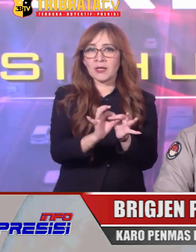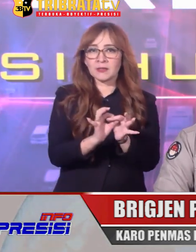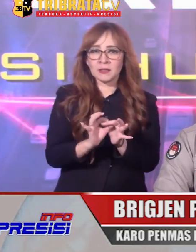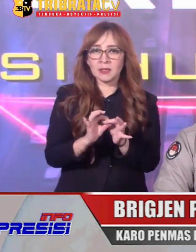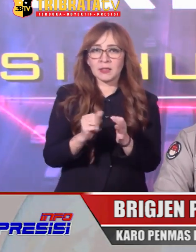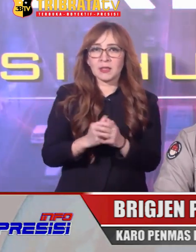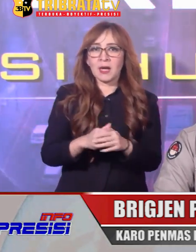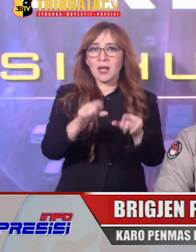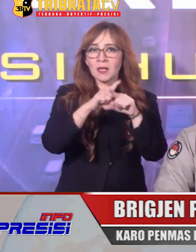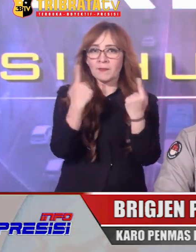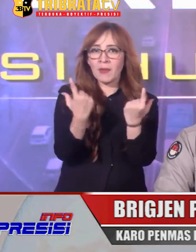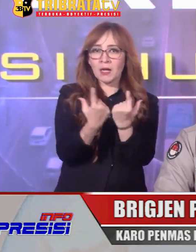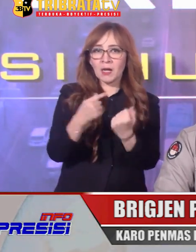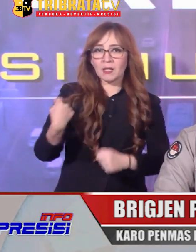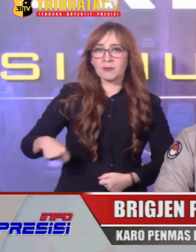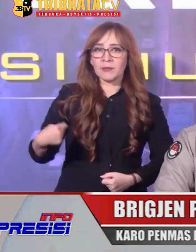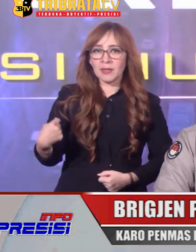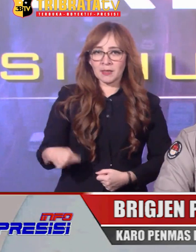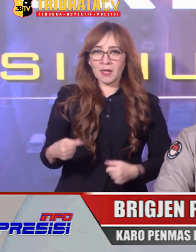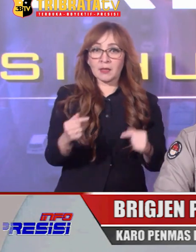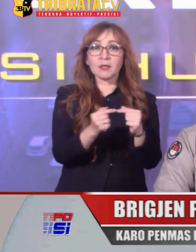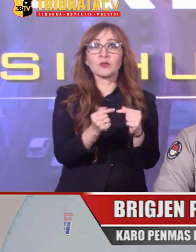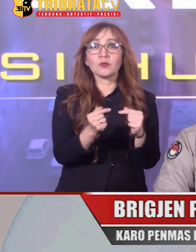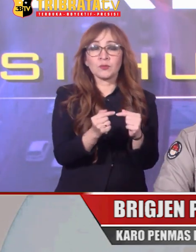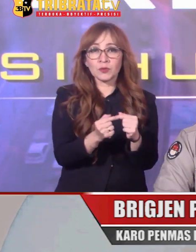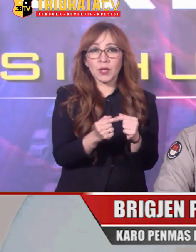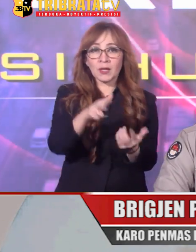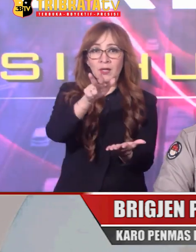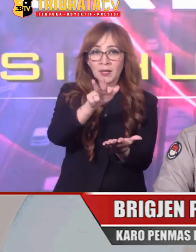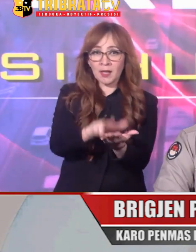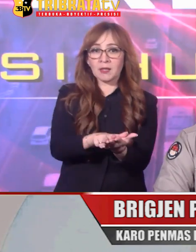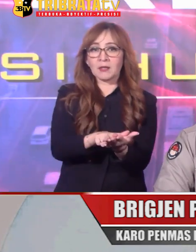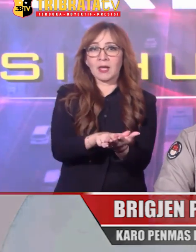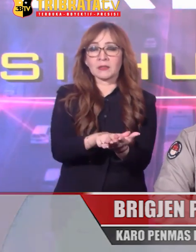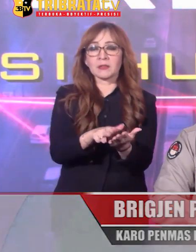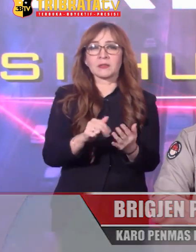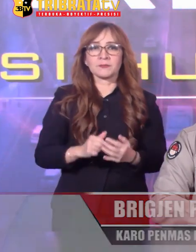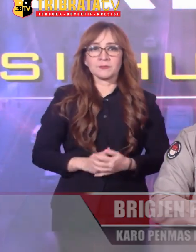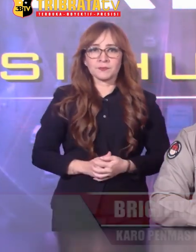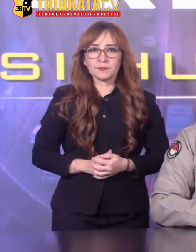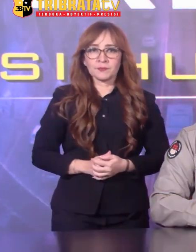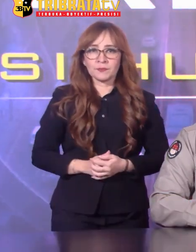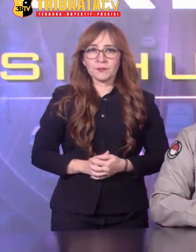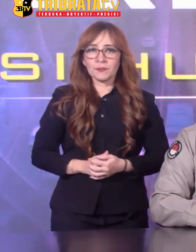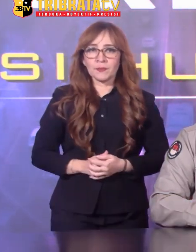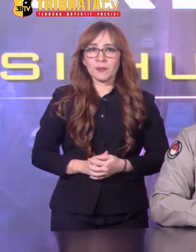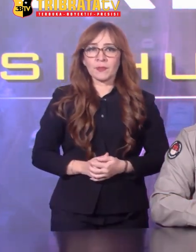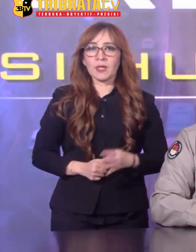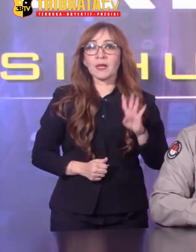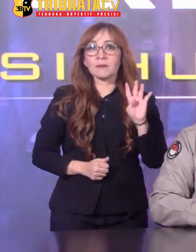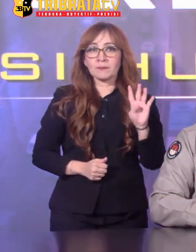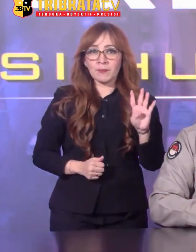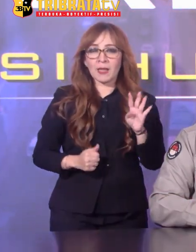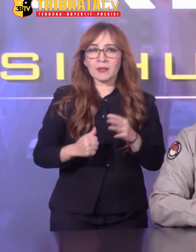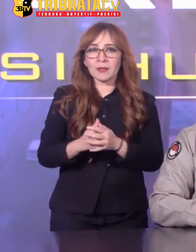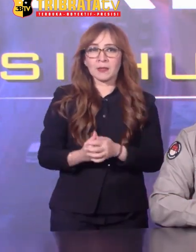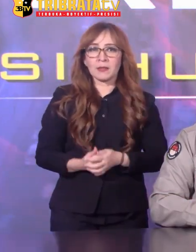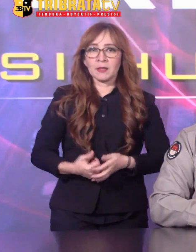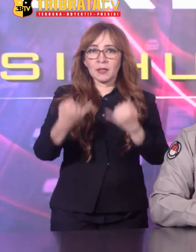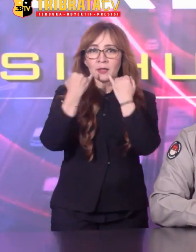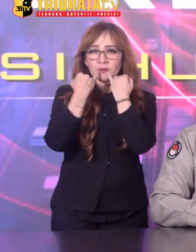pihak Instansi kementerian terkait Legalitas yayasan Yang keempat Update